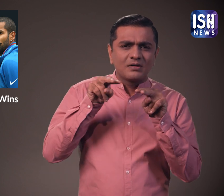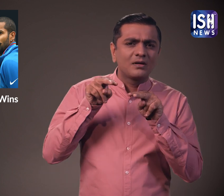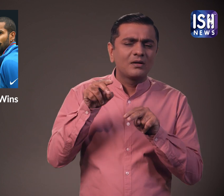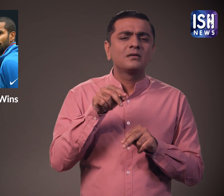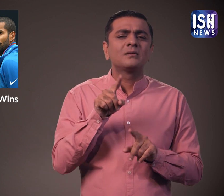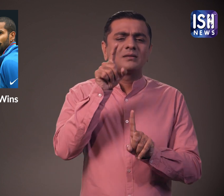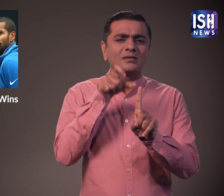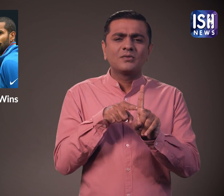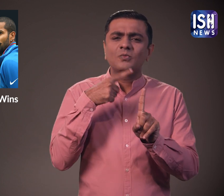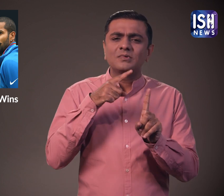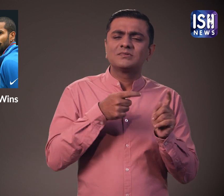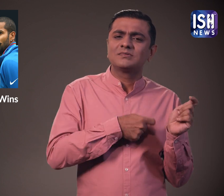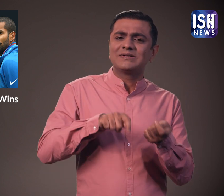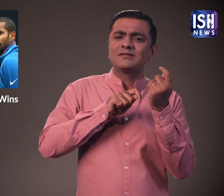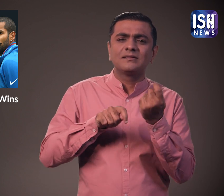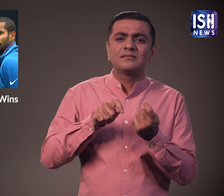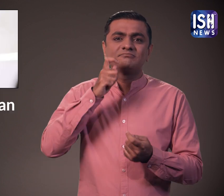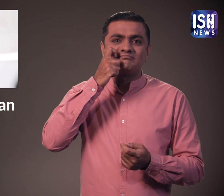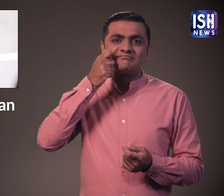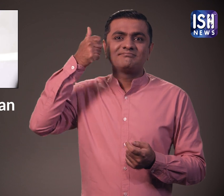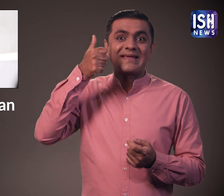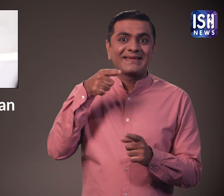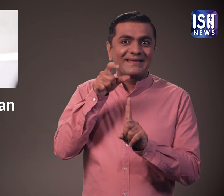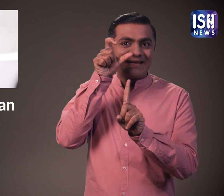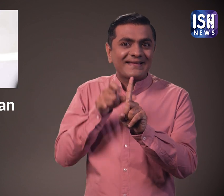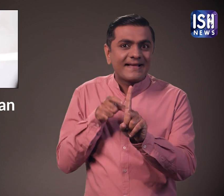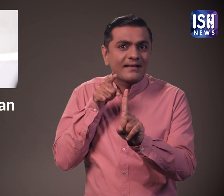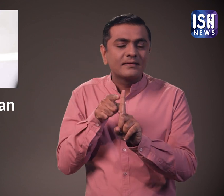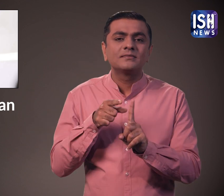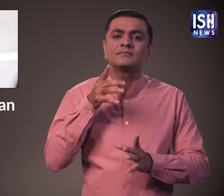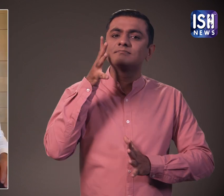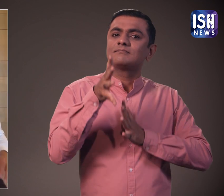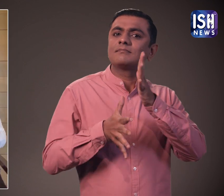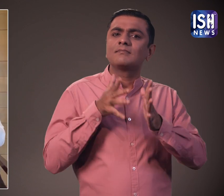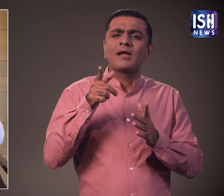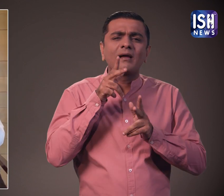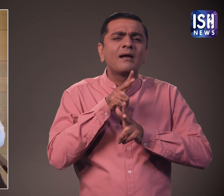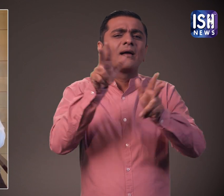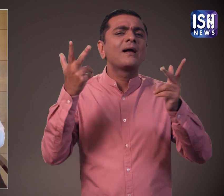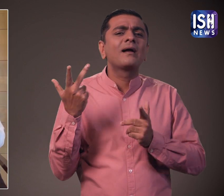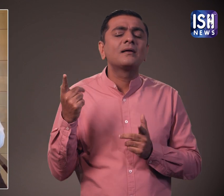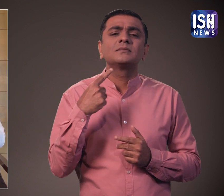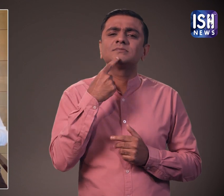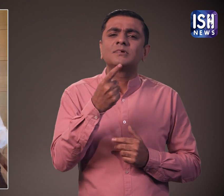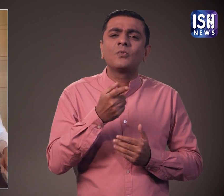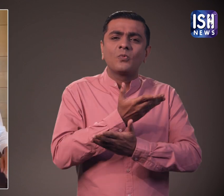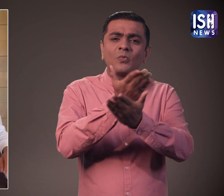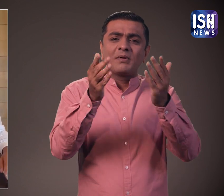एक वीडियो देखा होगा जहां उन्होंने साइन लैंग्वज का इस्तमाल किया था। उन्होंने कहा लोगों को प्रतित दिन